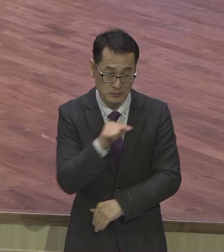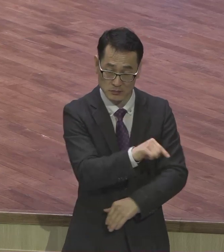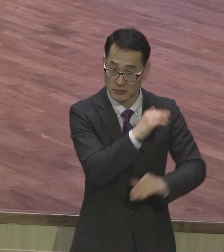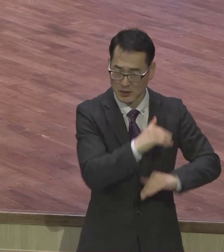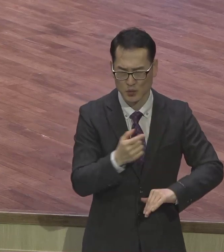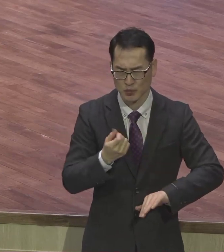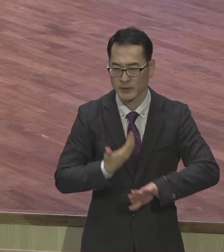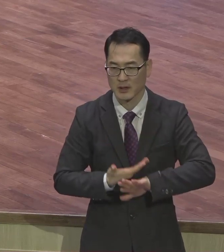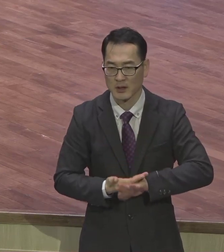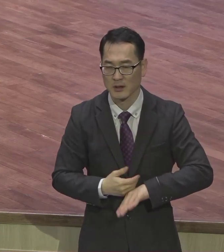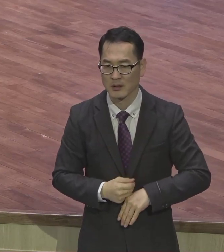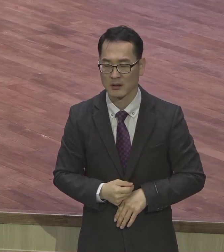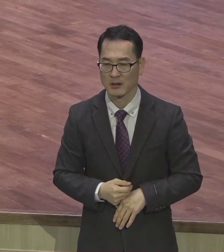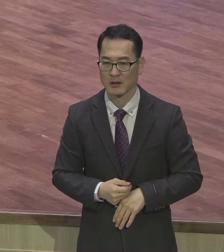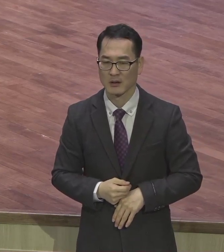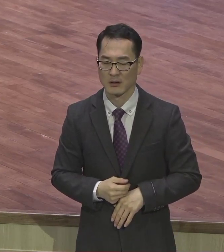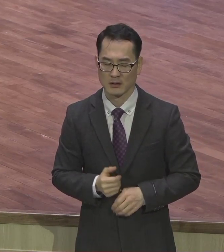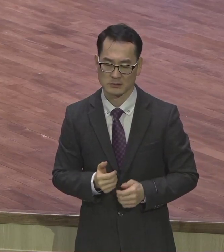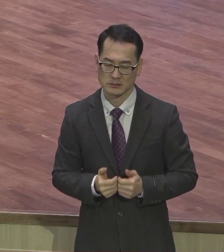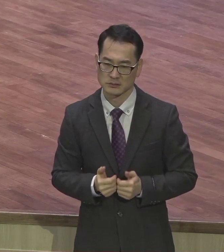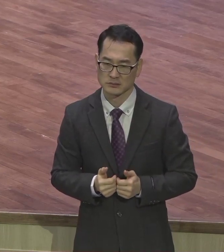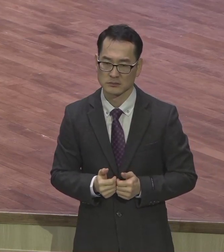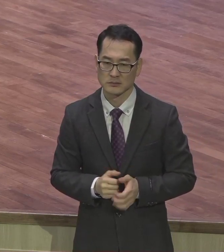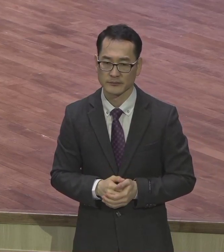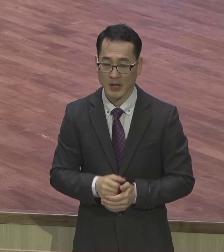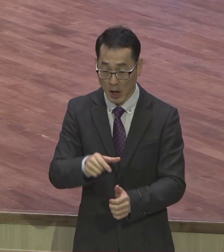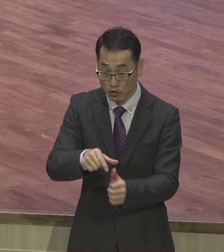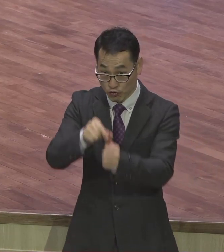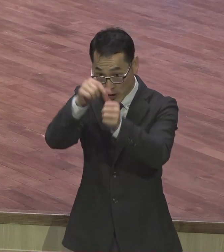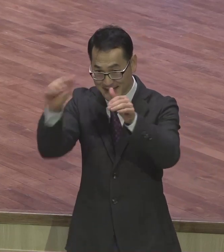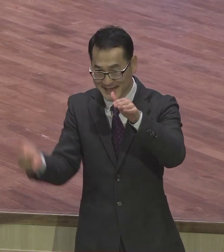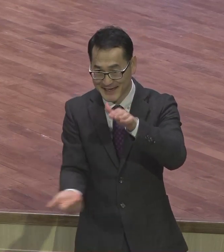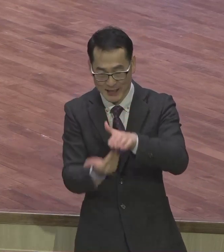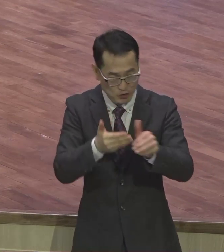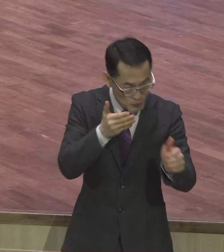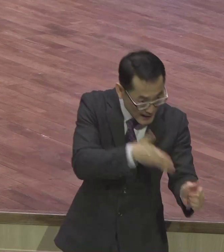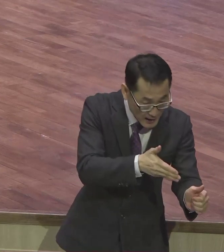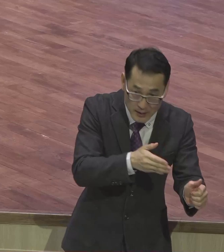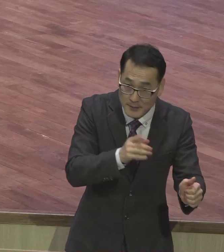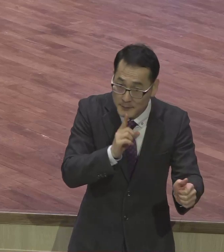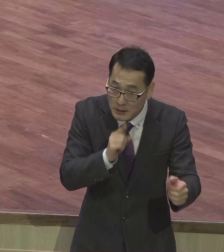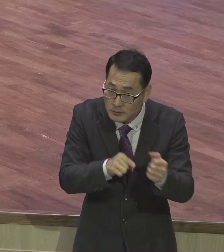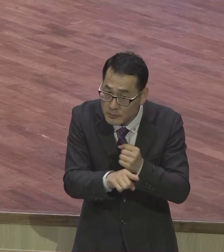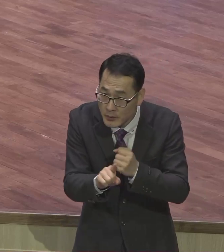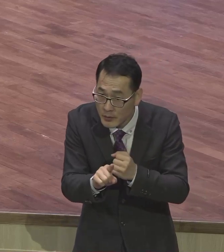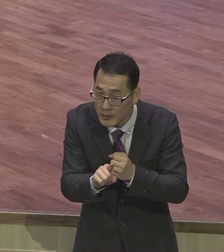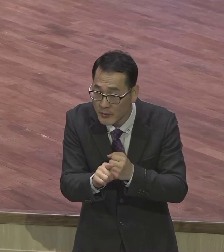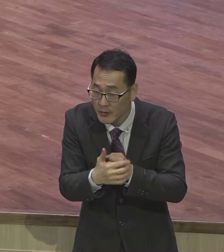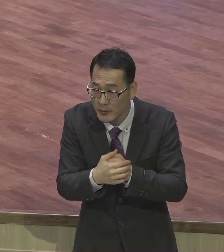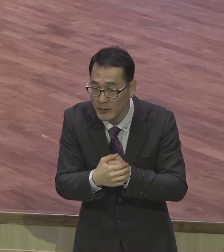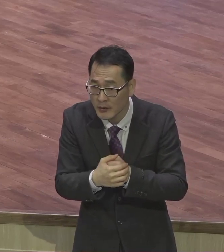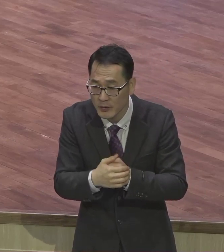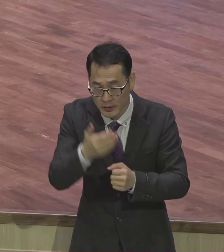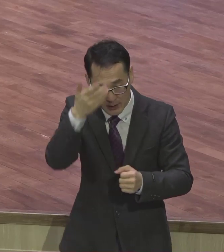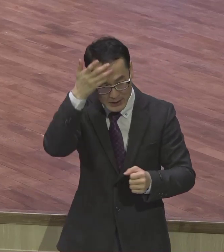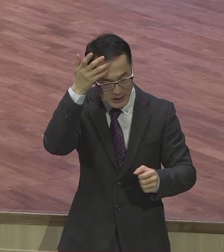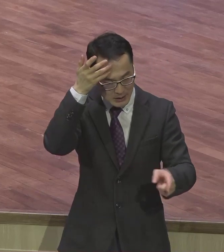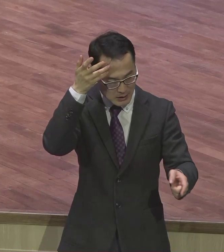구원을 그런데 이루라 이 말은 무슨 뜻이냐 그러면 쉽게 표현하면요 구원을 생활